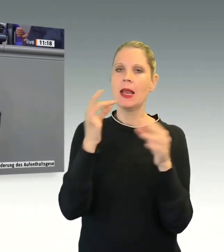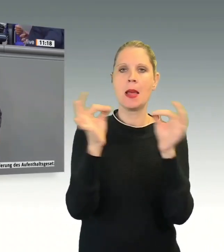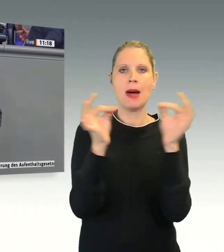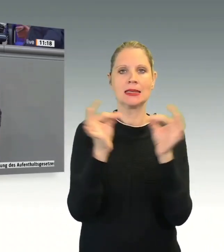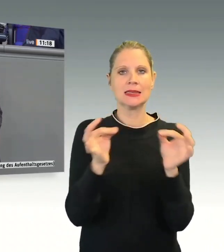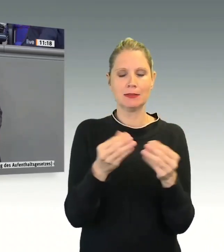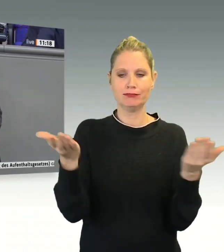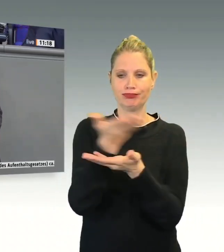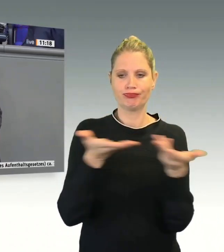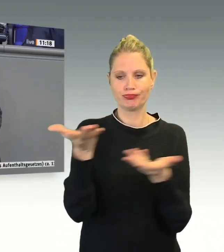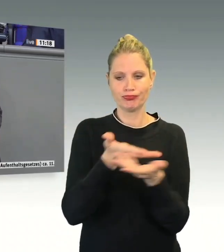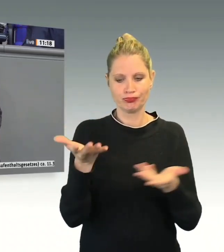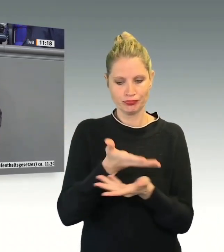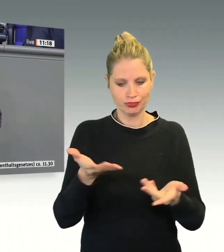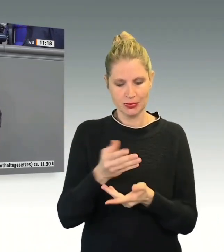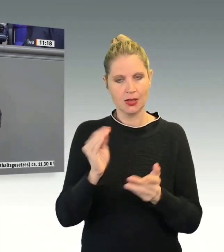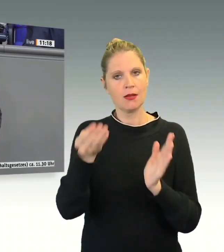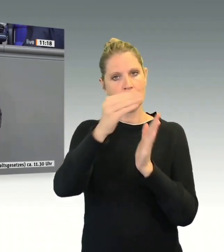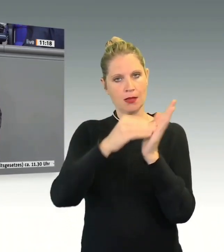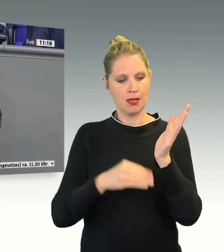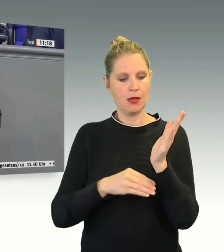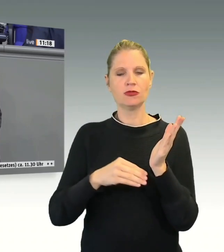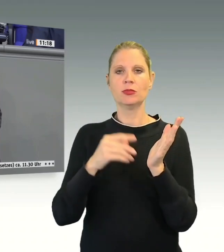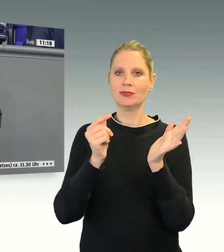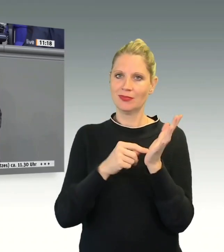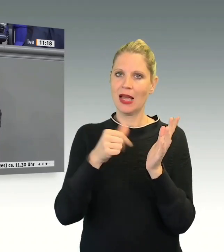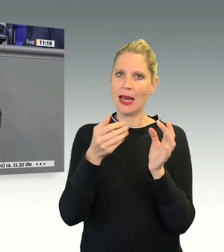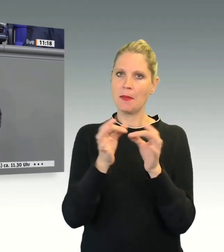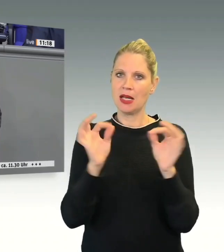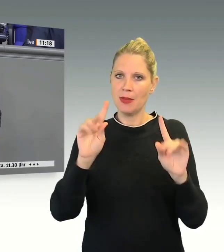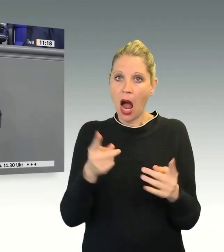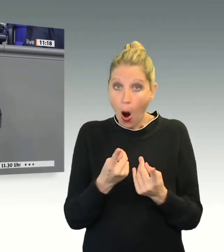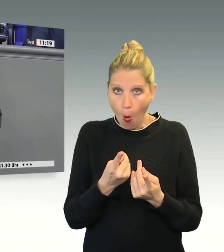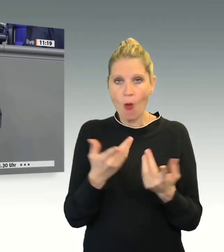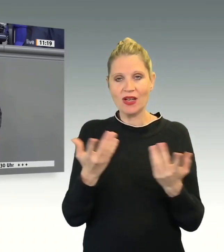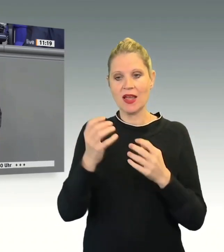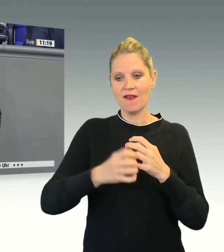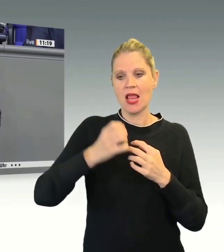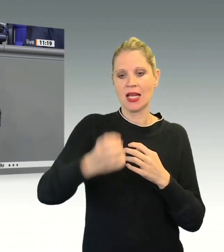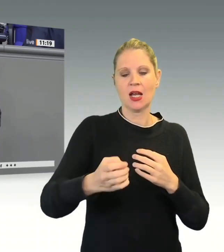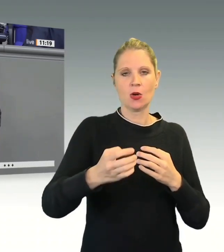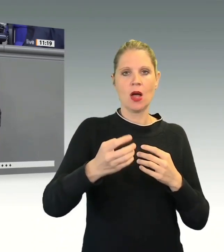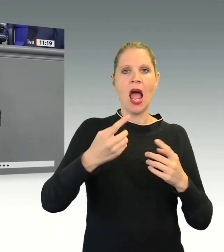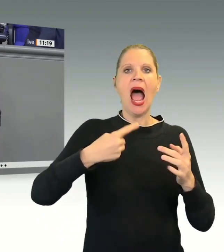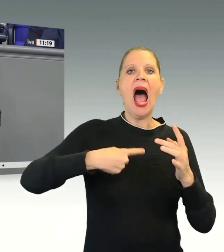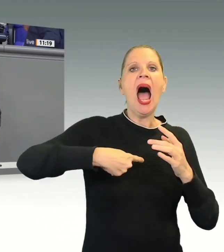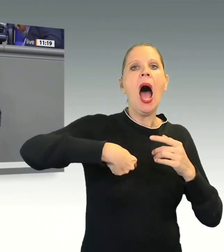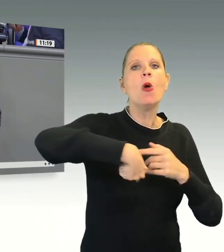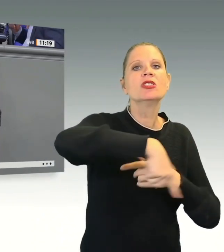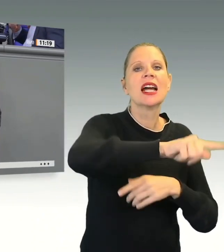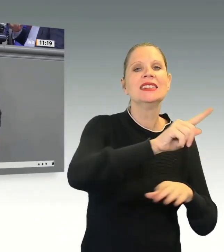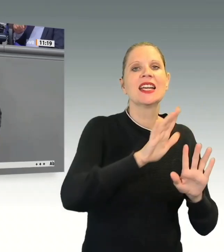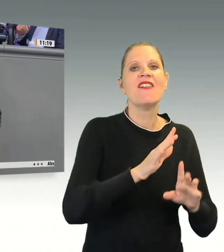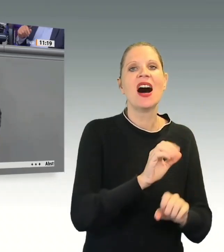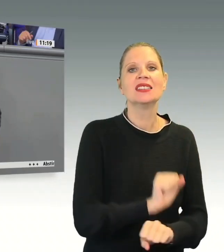Und ja, unter diesen Maßnahmen war und ist auch die Verlängerung des Ausreisegewahrsams. Übrigens des Ausreisegewahrsams, lieber